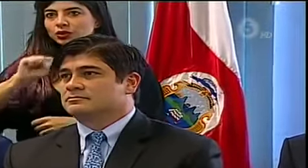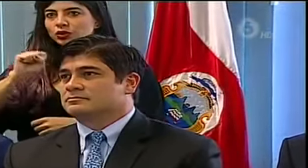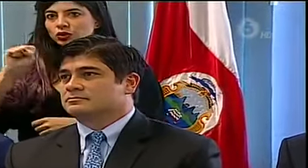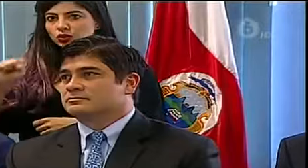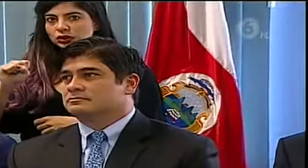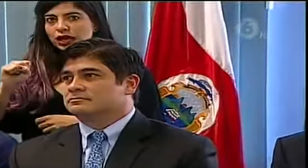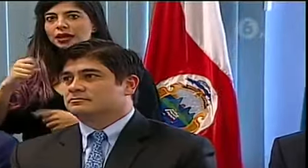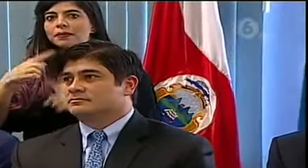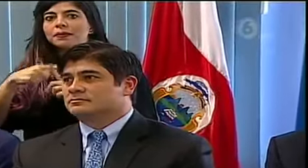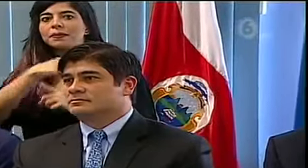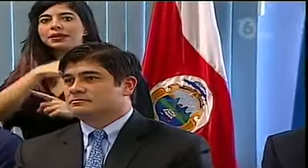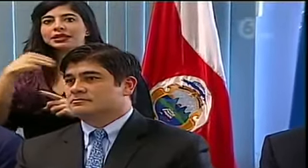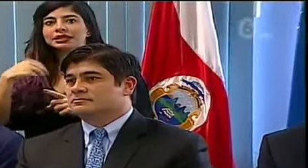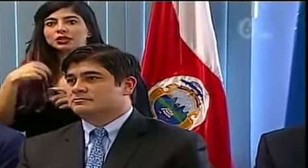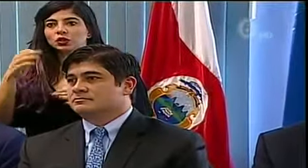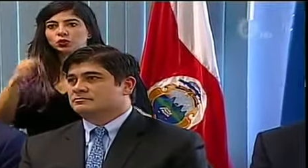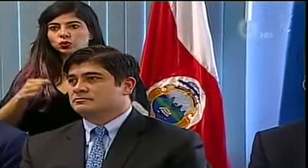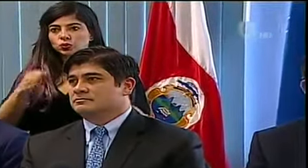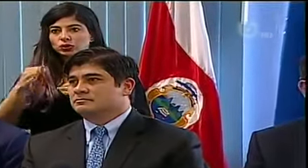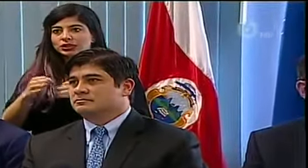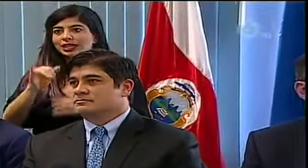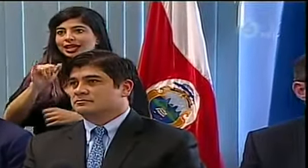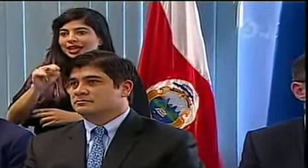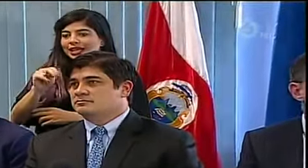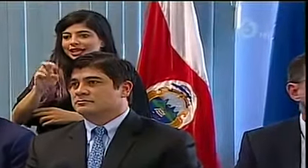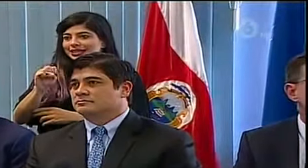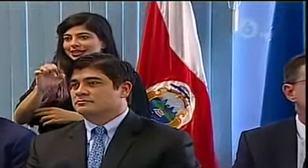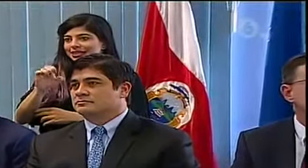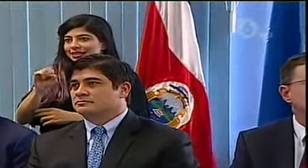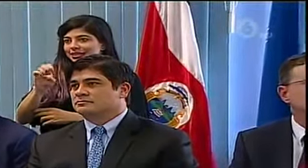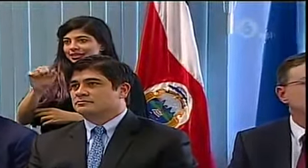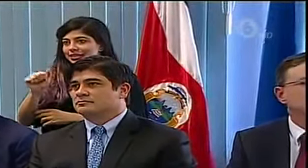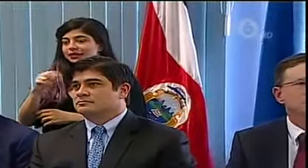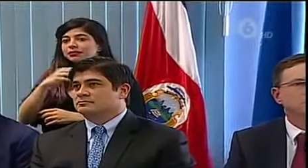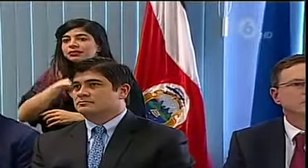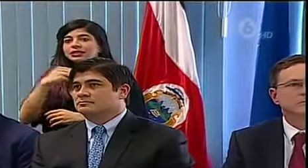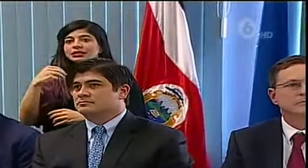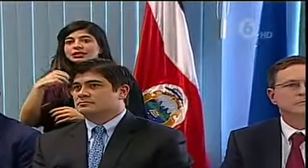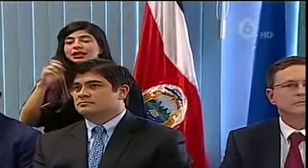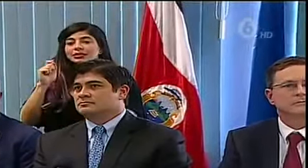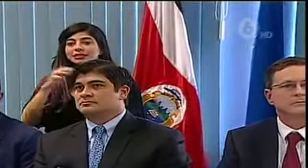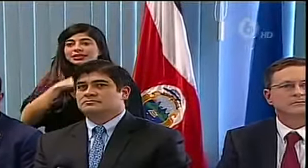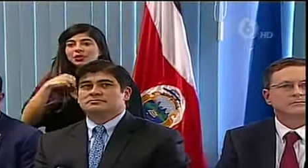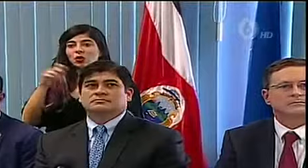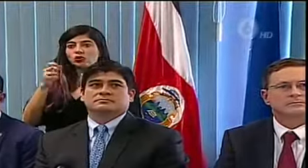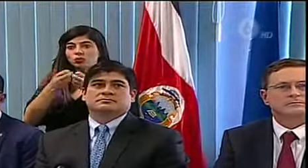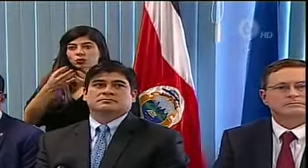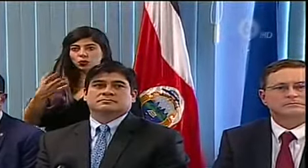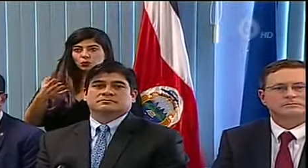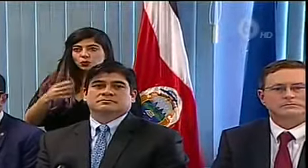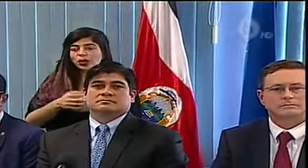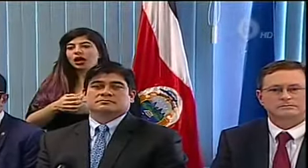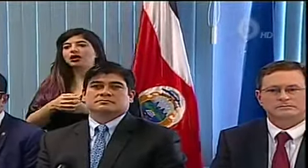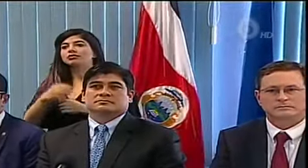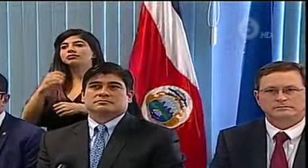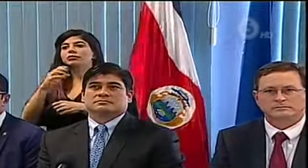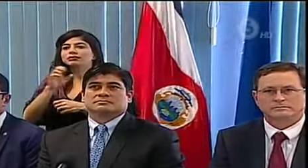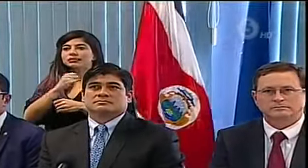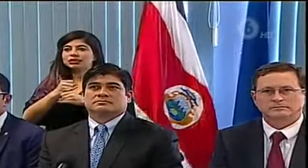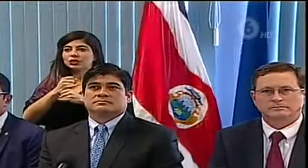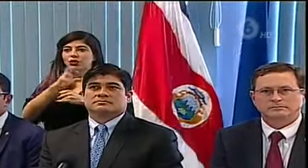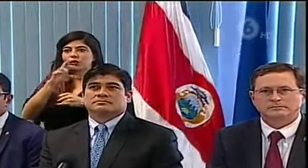de la república, el ministro de salud, el presidente ejecutivo de la caja costarricense de seguro social, la ministra de educación y otras